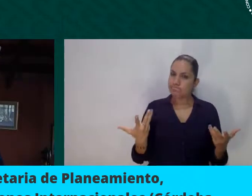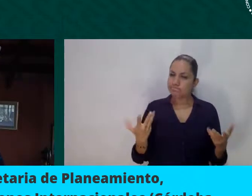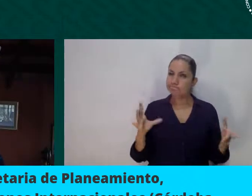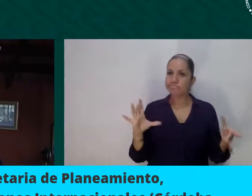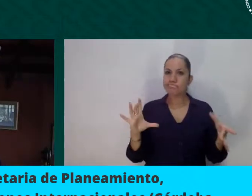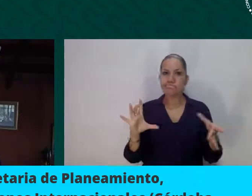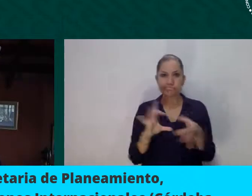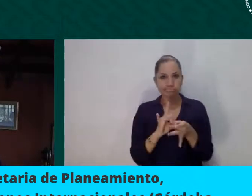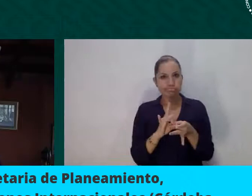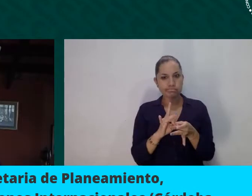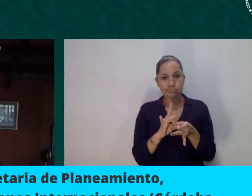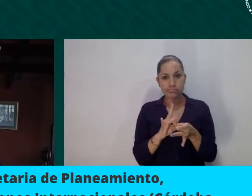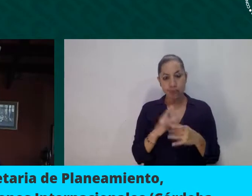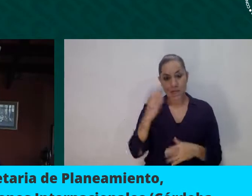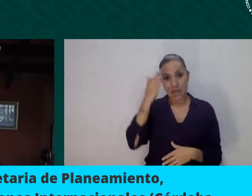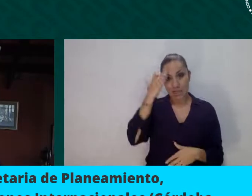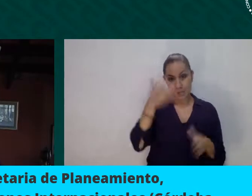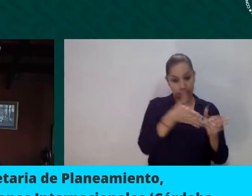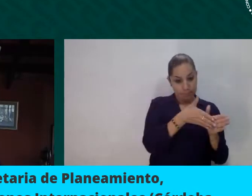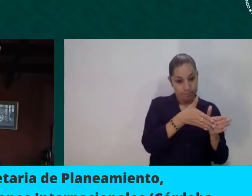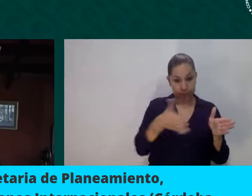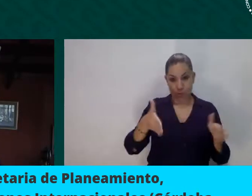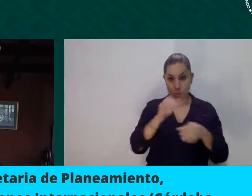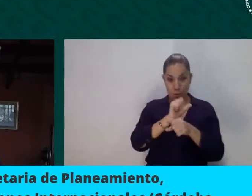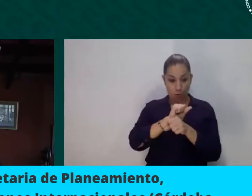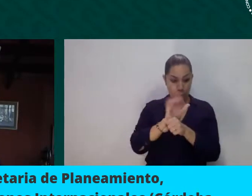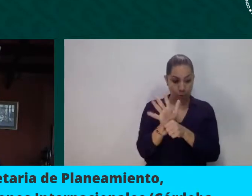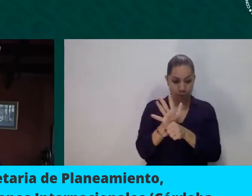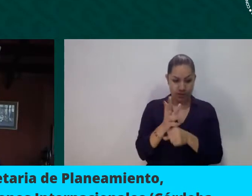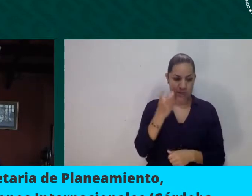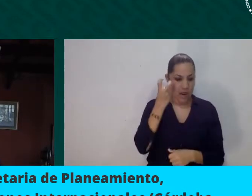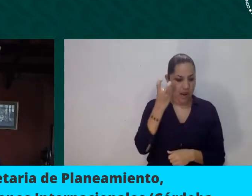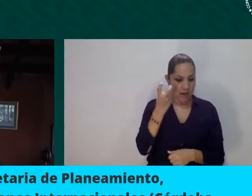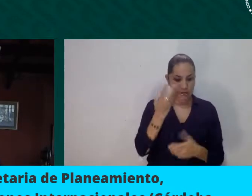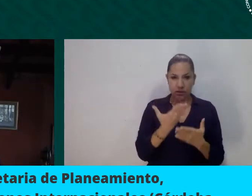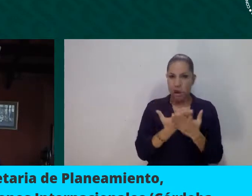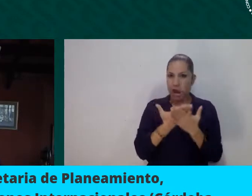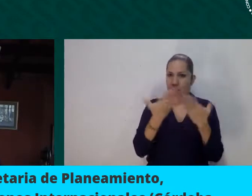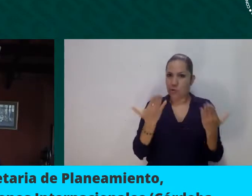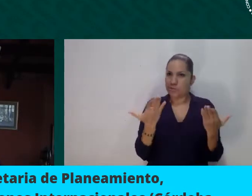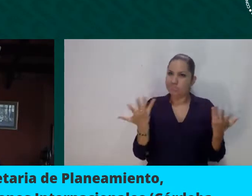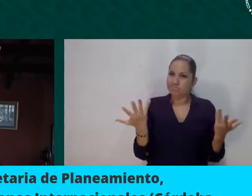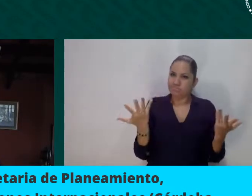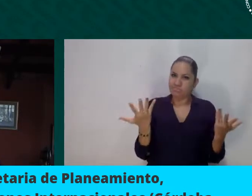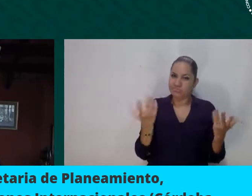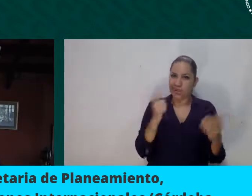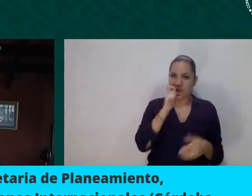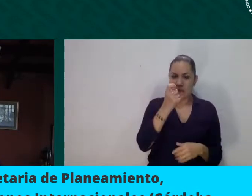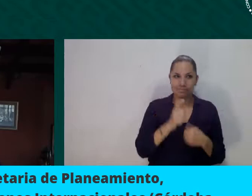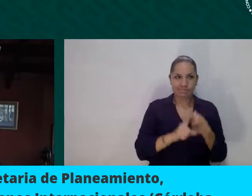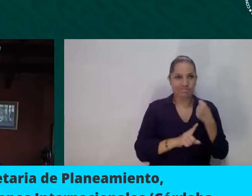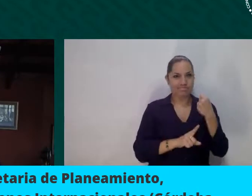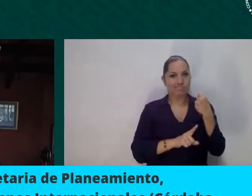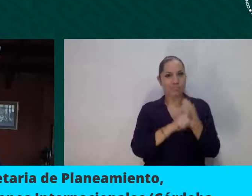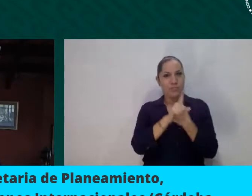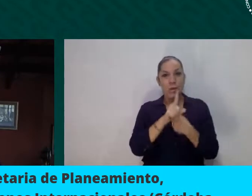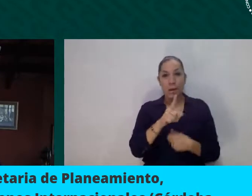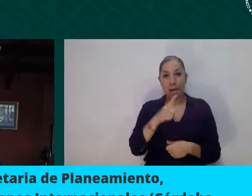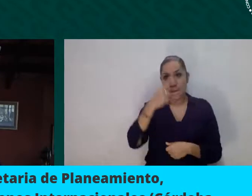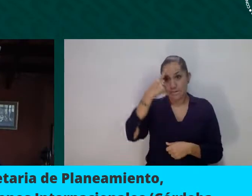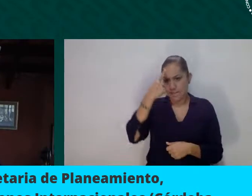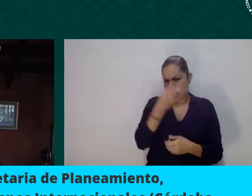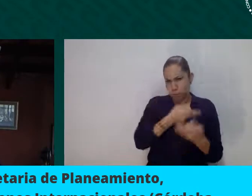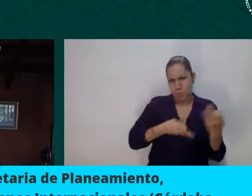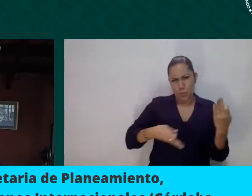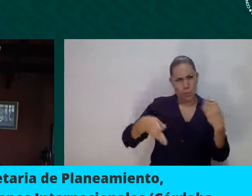todos, ¿no? Para cualquier persona que se encuentre evitando, por lo menos en nuestro país y me imagino que en las